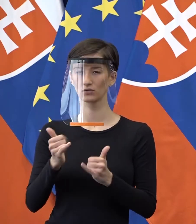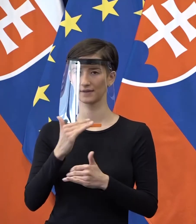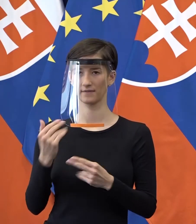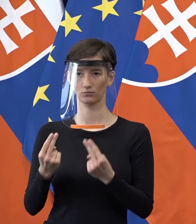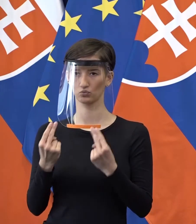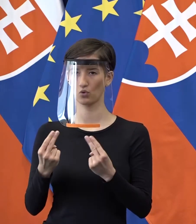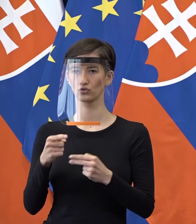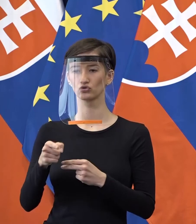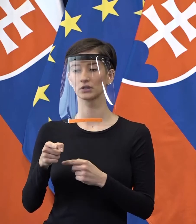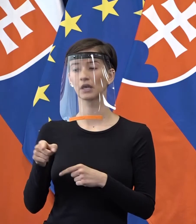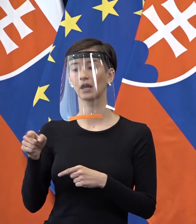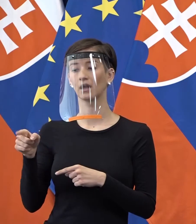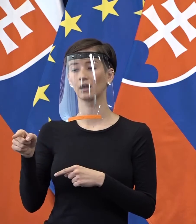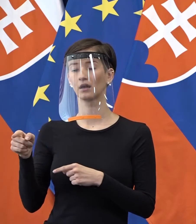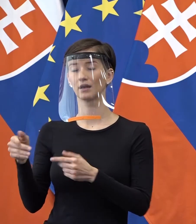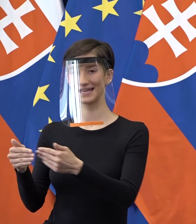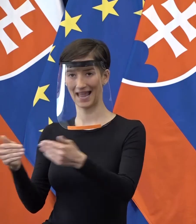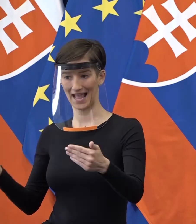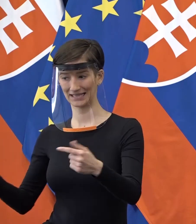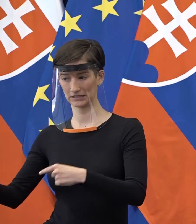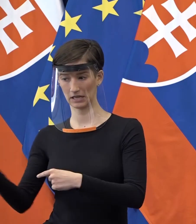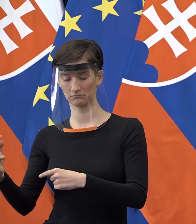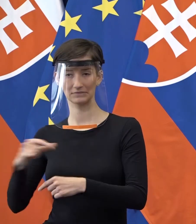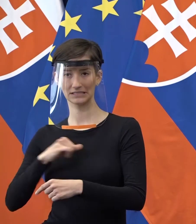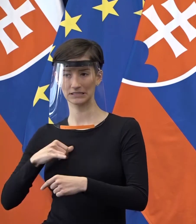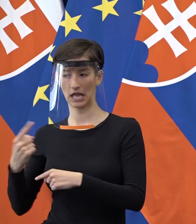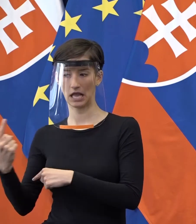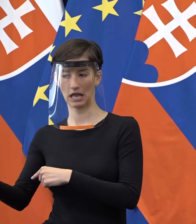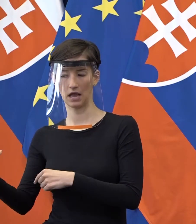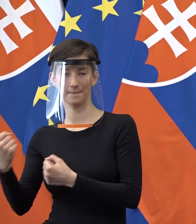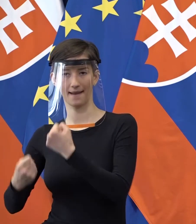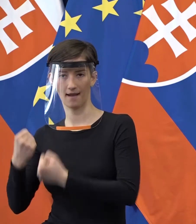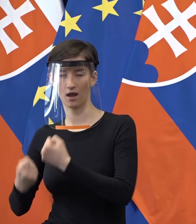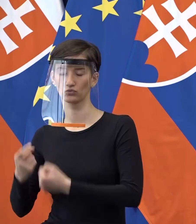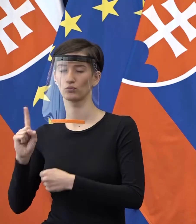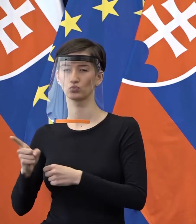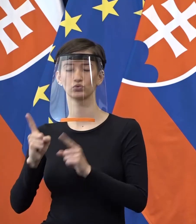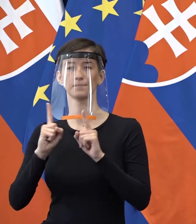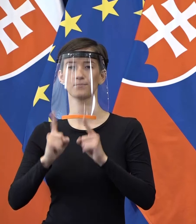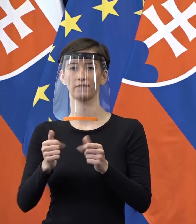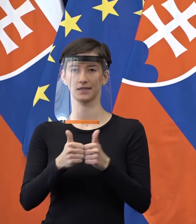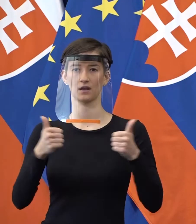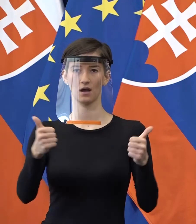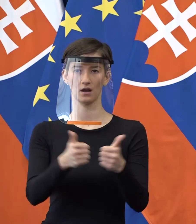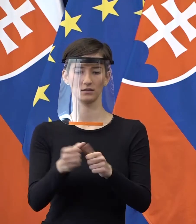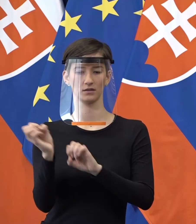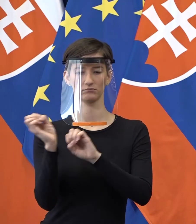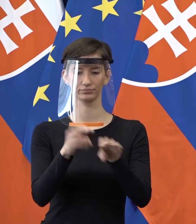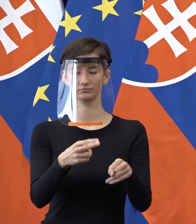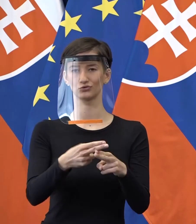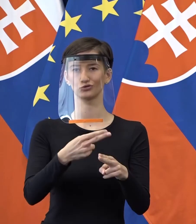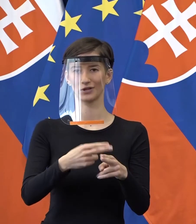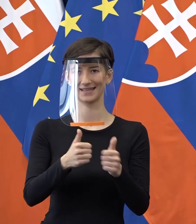individuálnou dopravou do karantény a následne ich testovať je veľmi, veľmi dôležité, lebo títo ľudia, tých 24